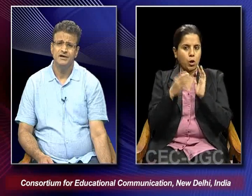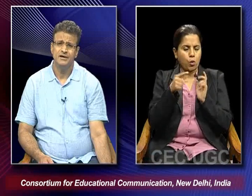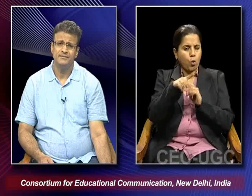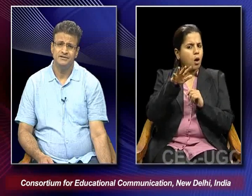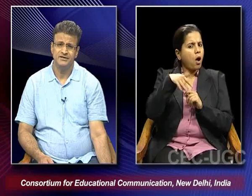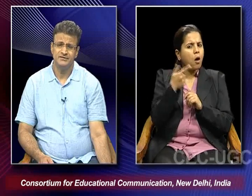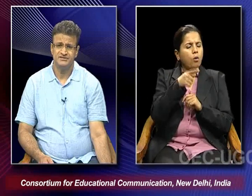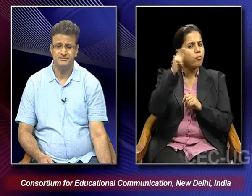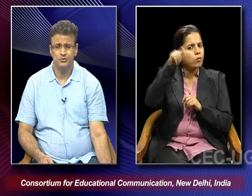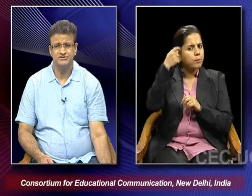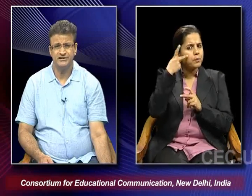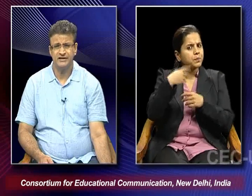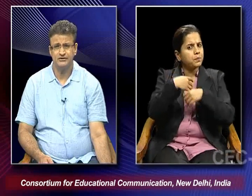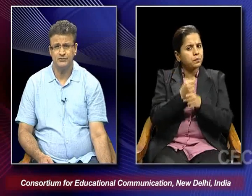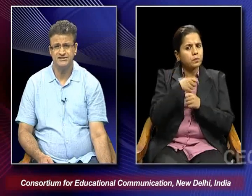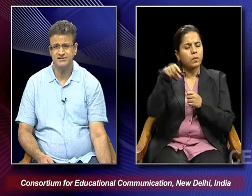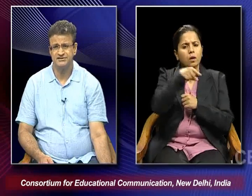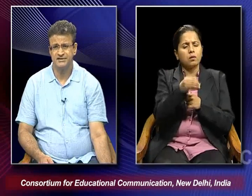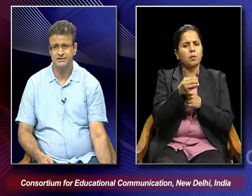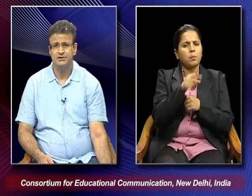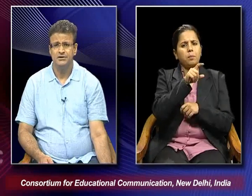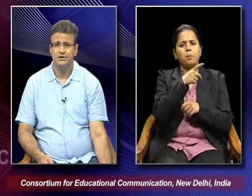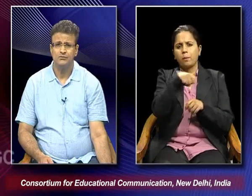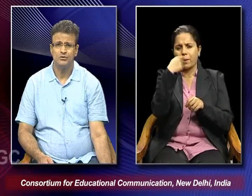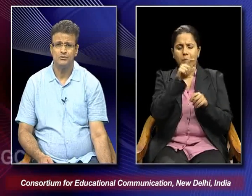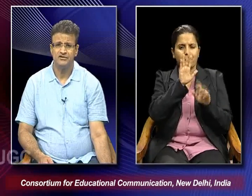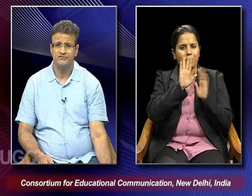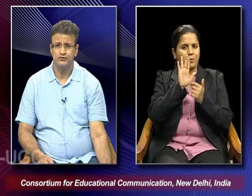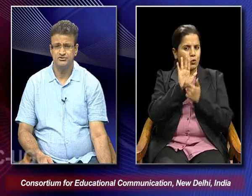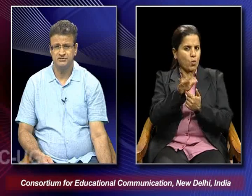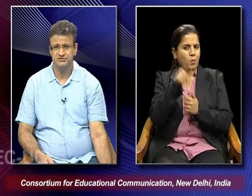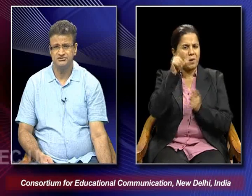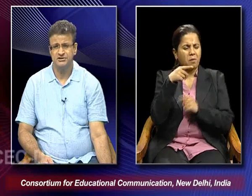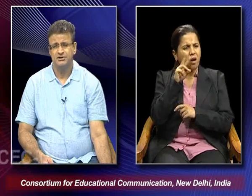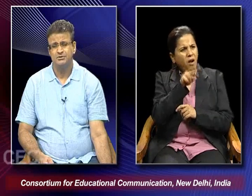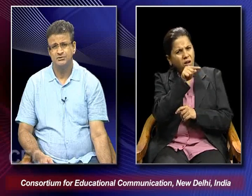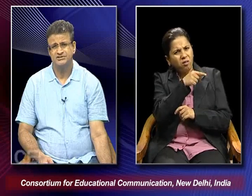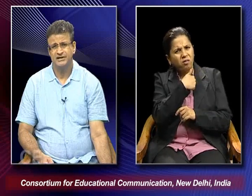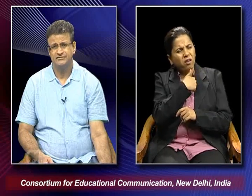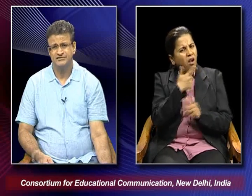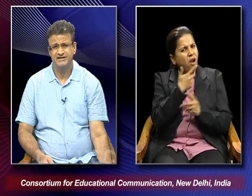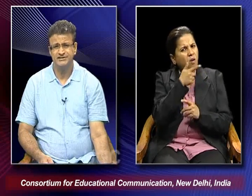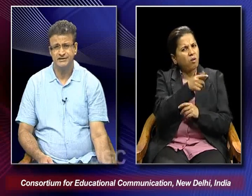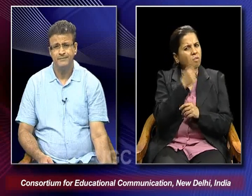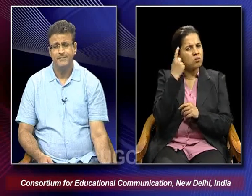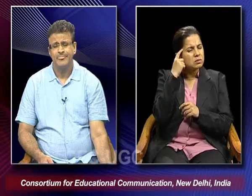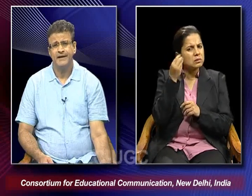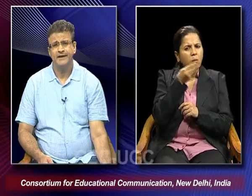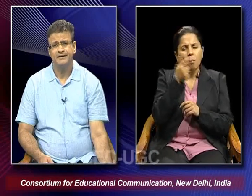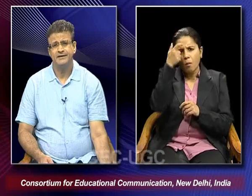they pose certain kind of questions that what could have forced Germans to this kind of a tragedy.